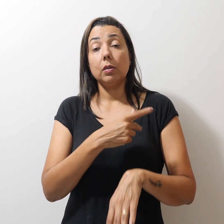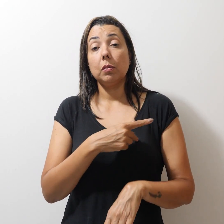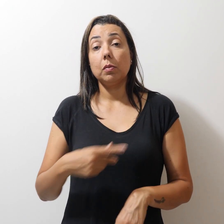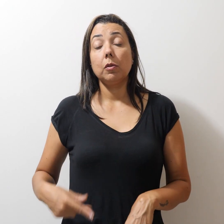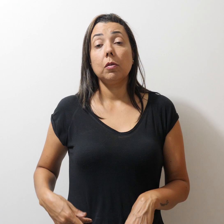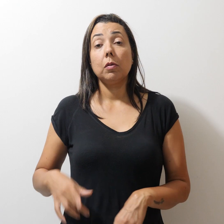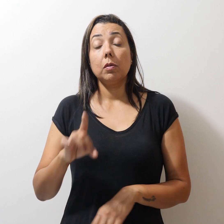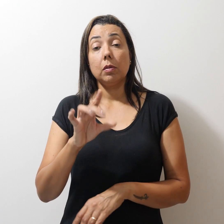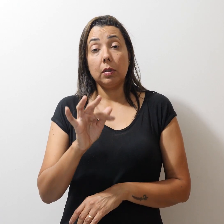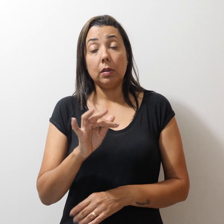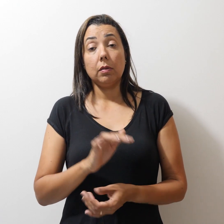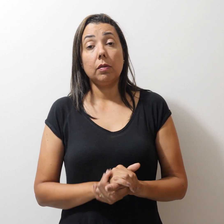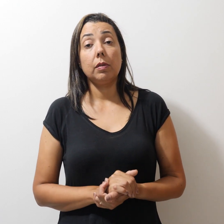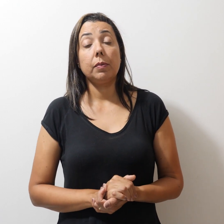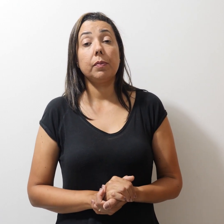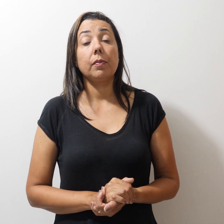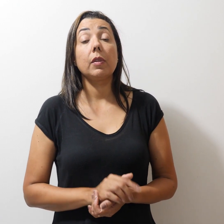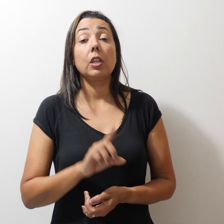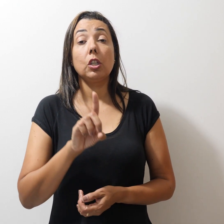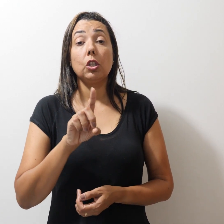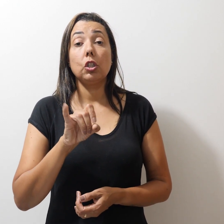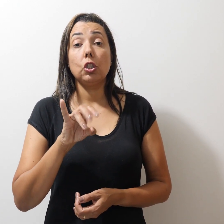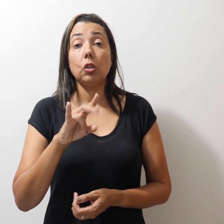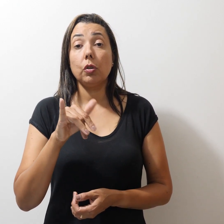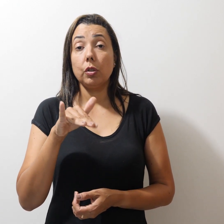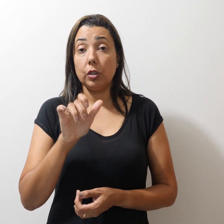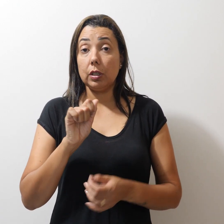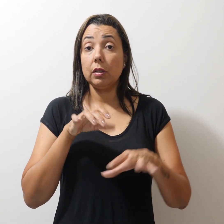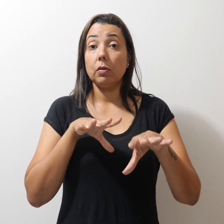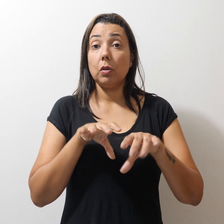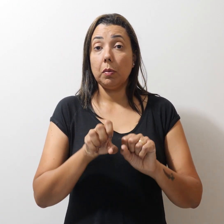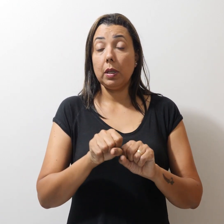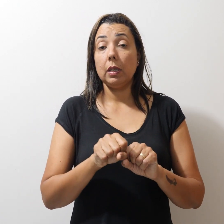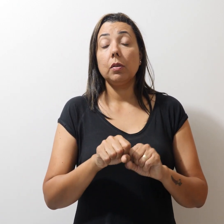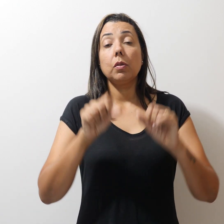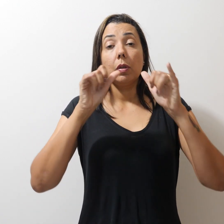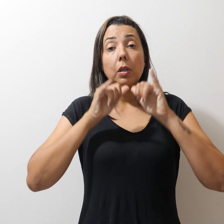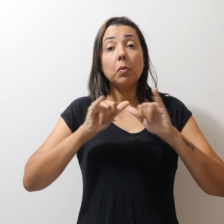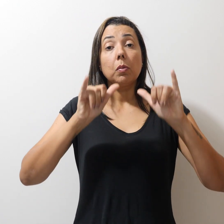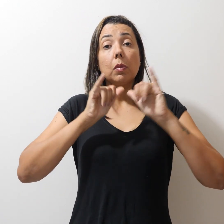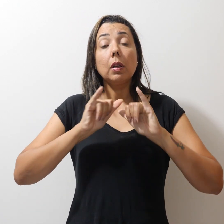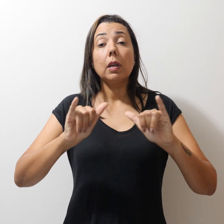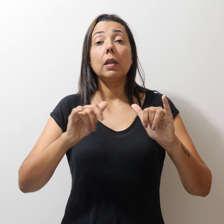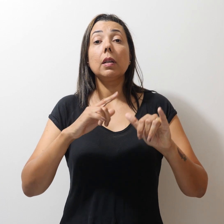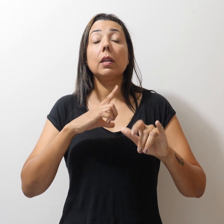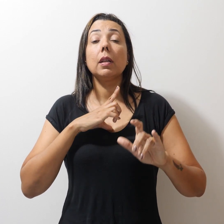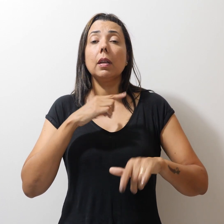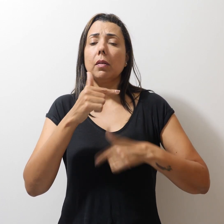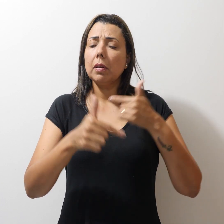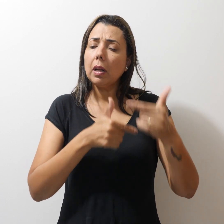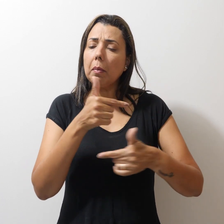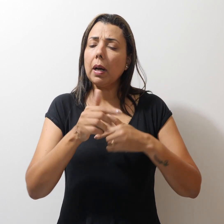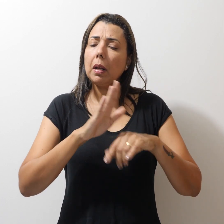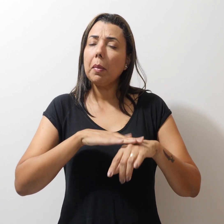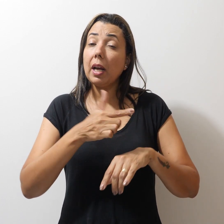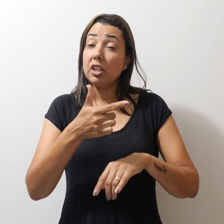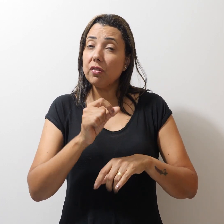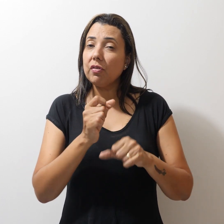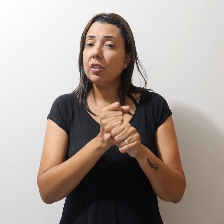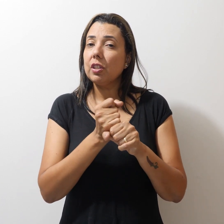Diógenes Dias é formado em Marketing. Atua há mais de 20 anos na área de